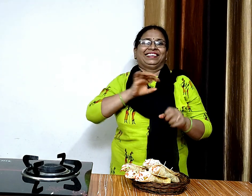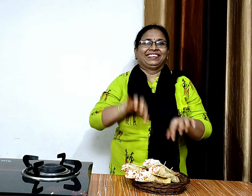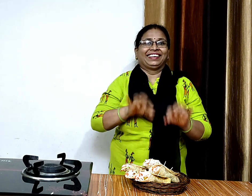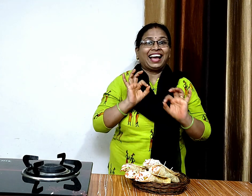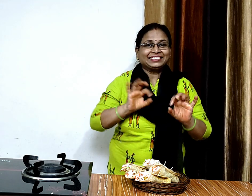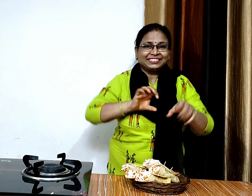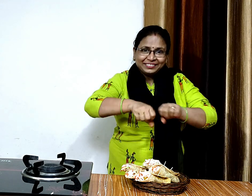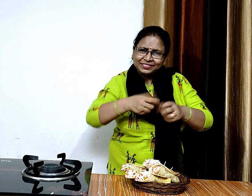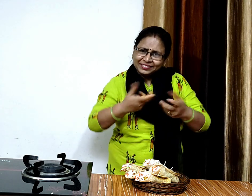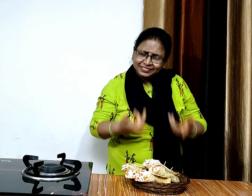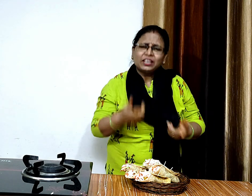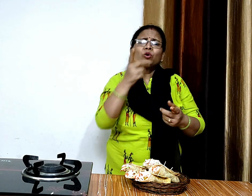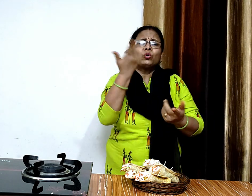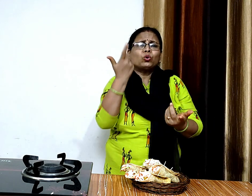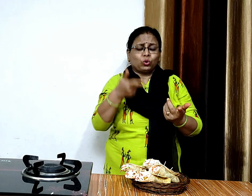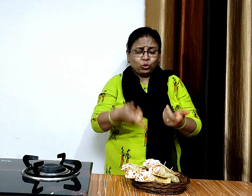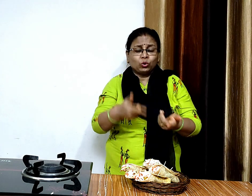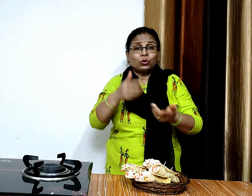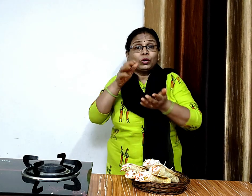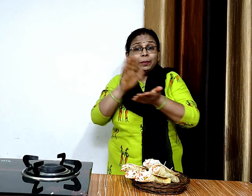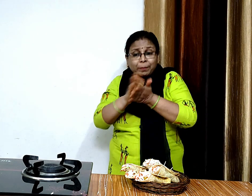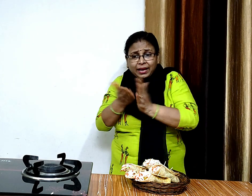आप इसे बच्चों में परादों से भी बना सकते है